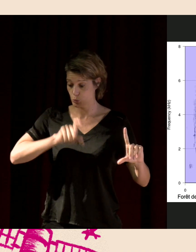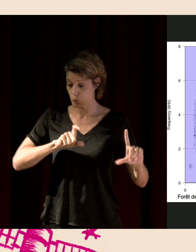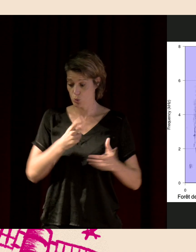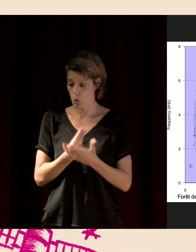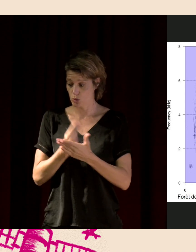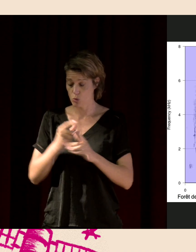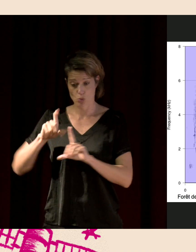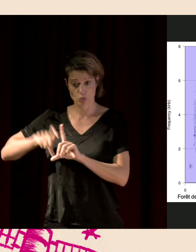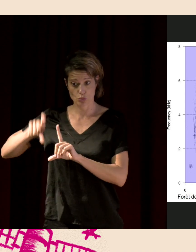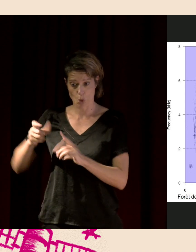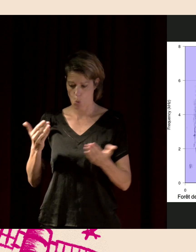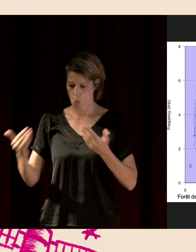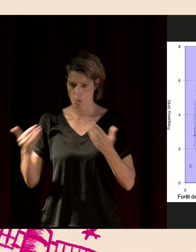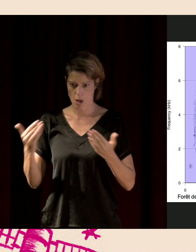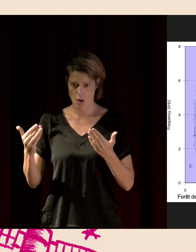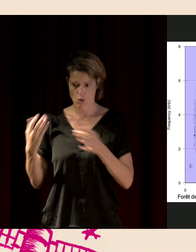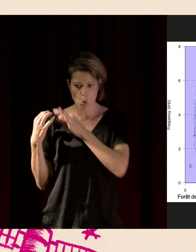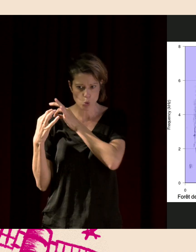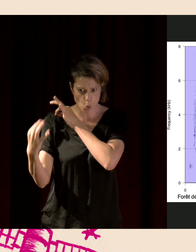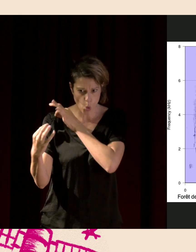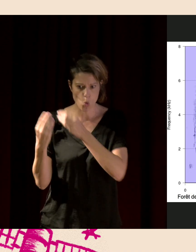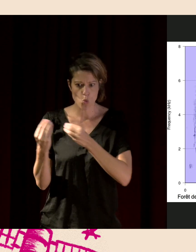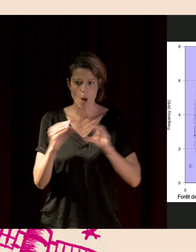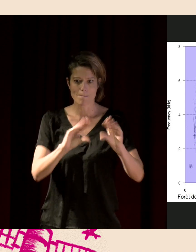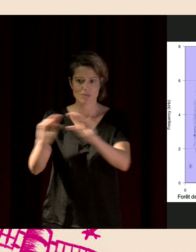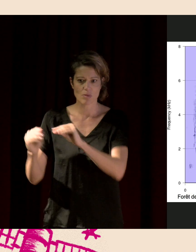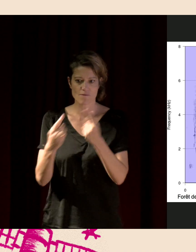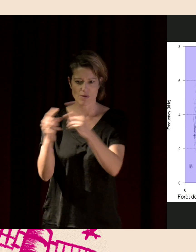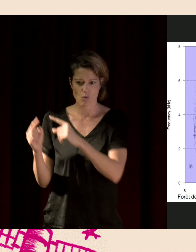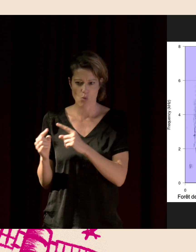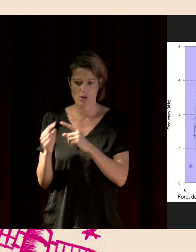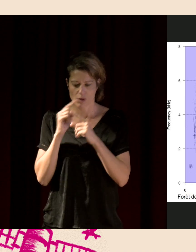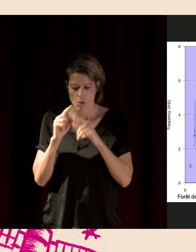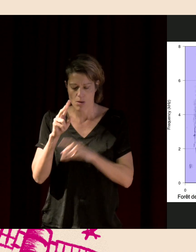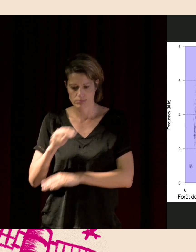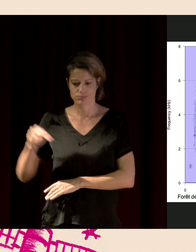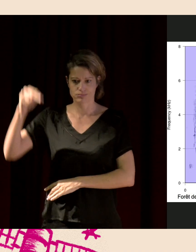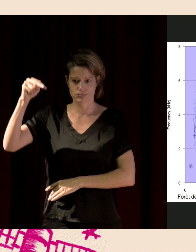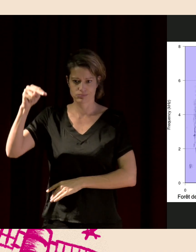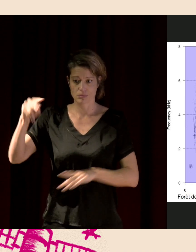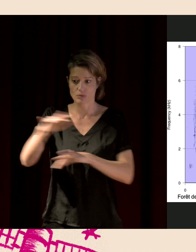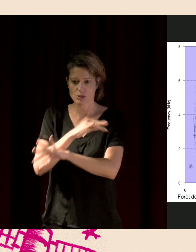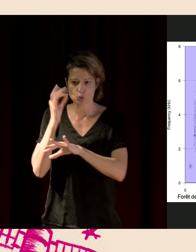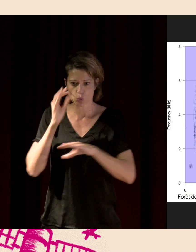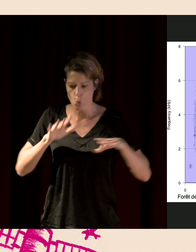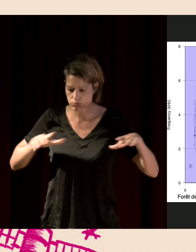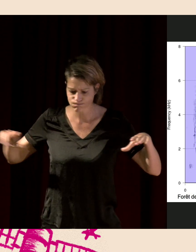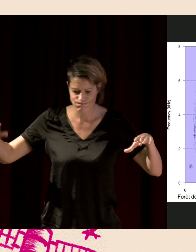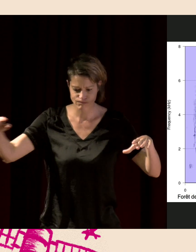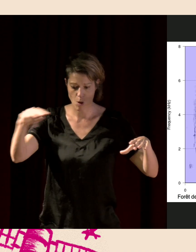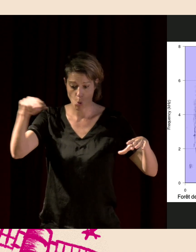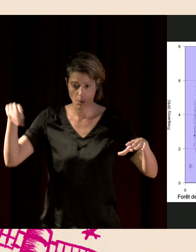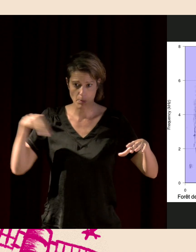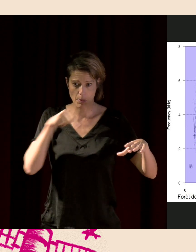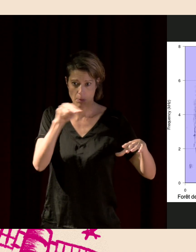temps ou à différents endroits, on va pouvoir cartographier la diversité sonore et dire si elle a changé avec le temps,